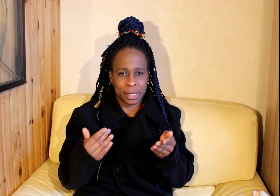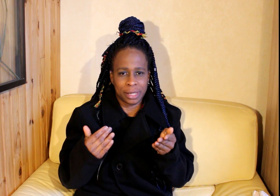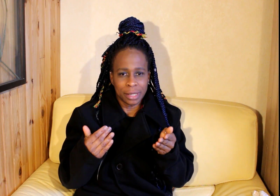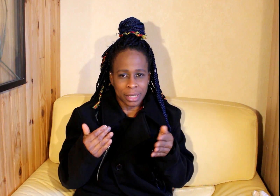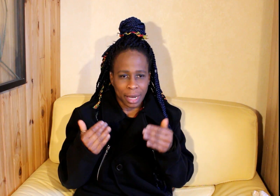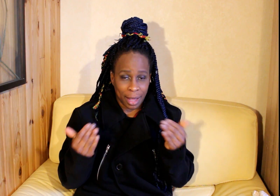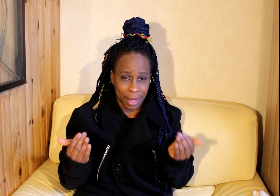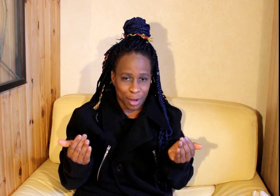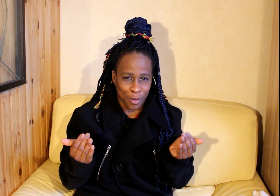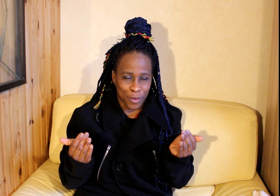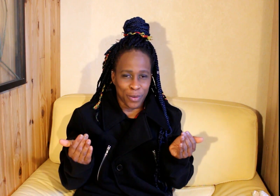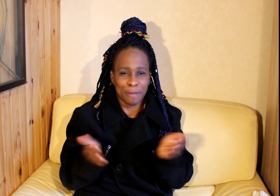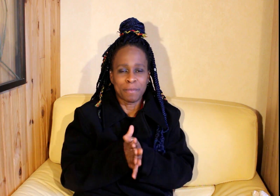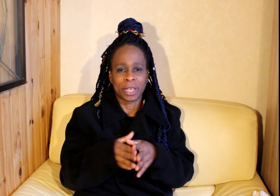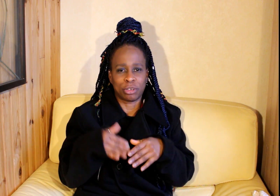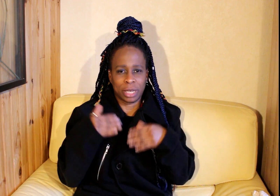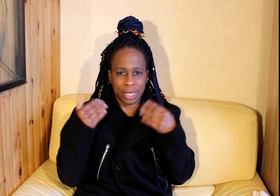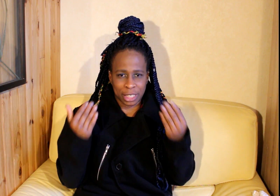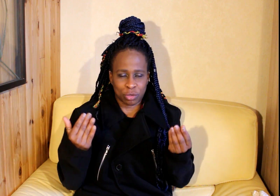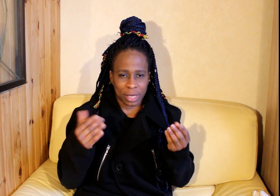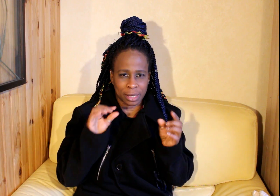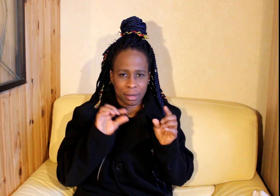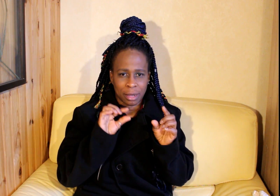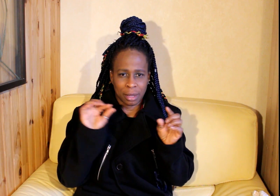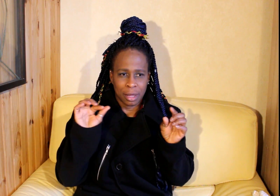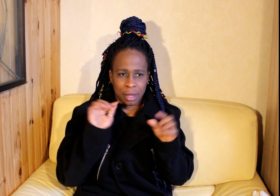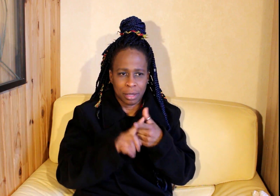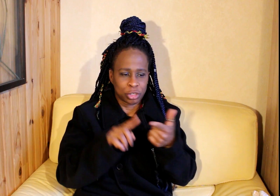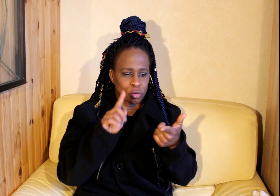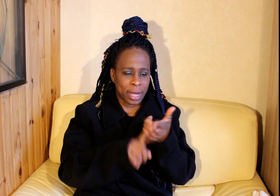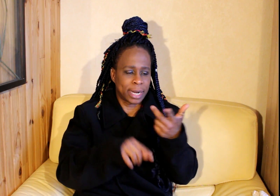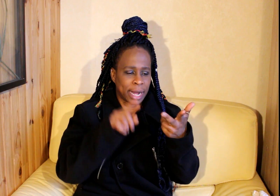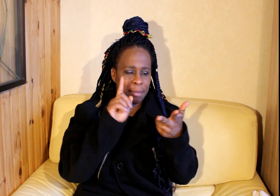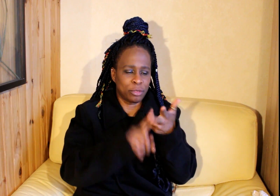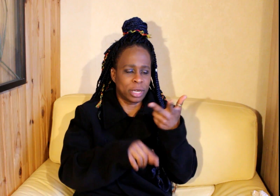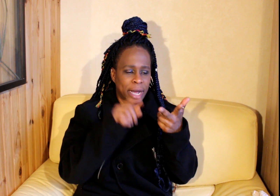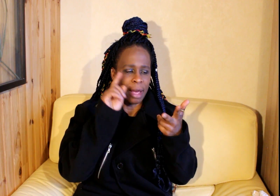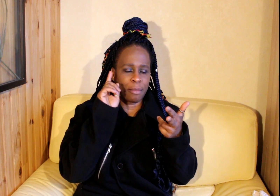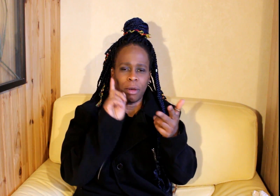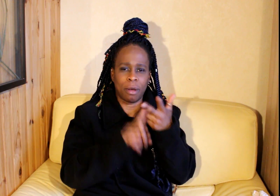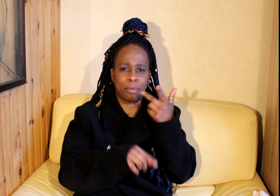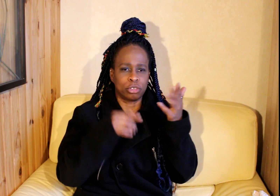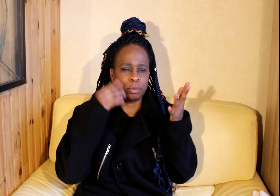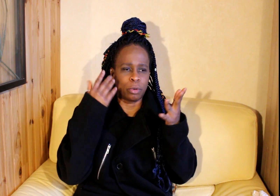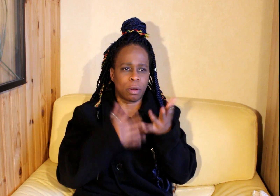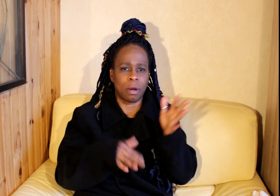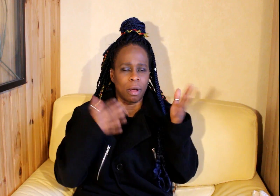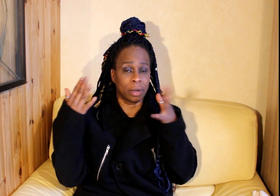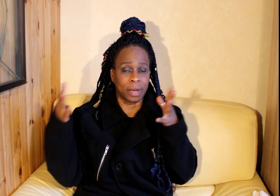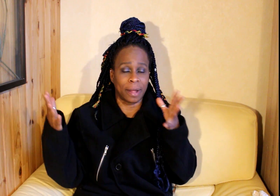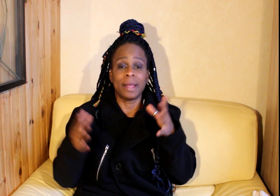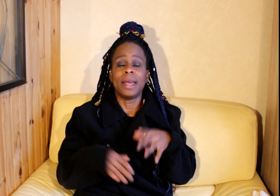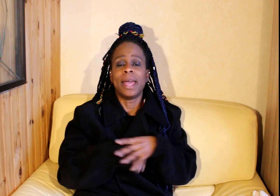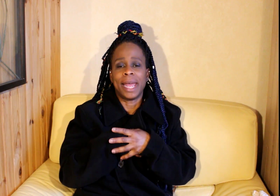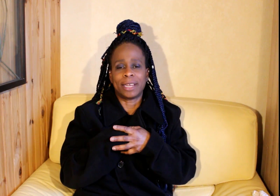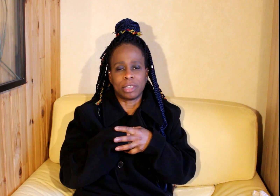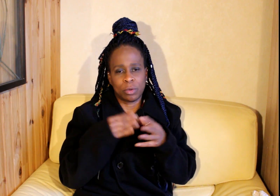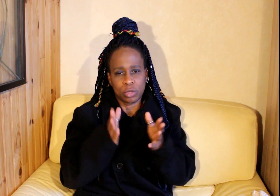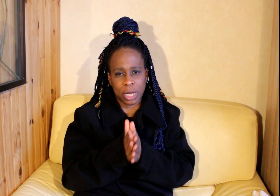ai dit Qu'elle a gagné le concours Je l laissé choisir Soit crème Crème Produit pour le corps Et elle a choisi Où j